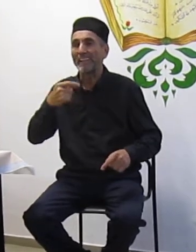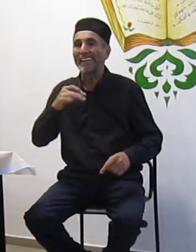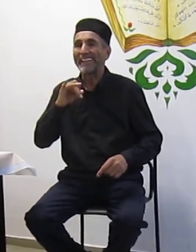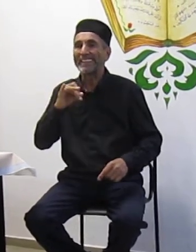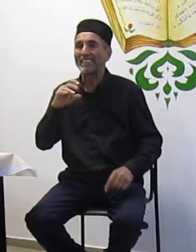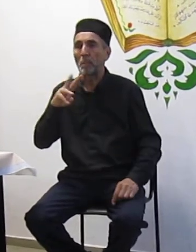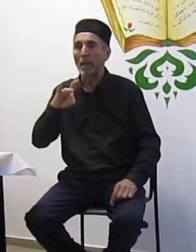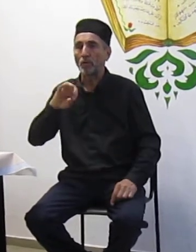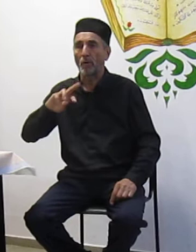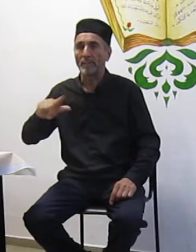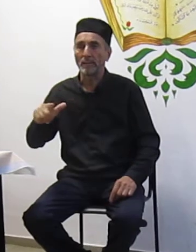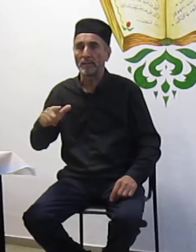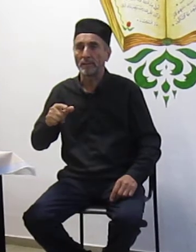Очень сильно будет изматывать.